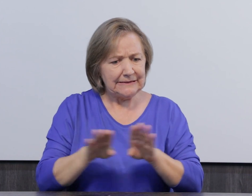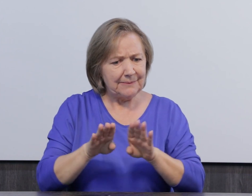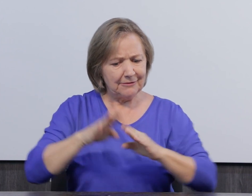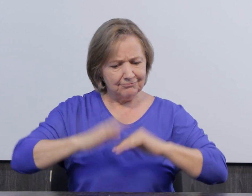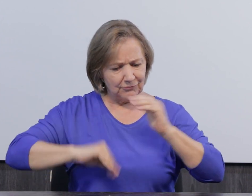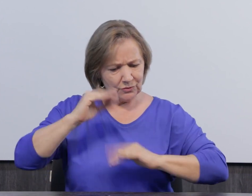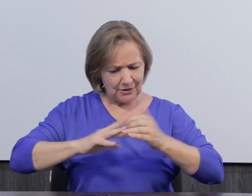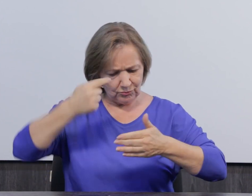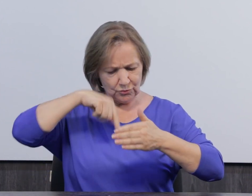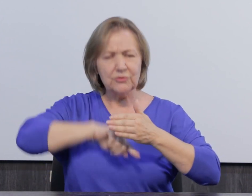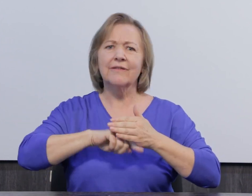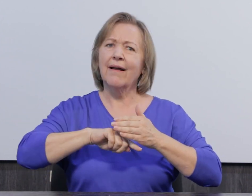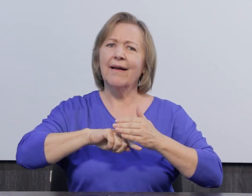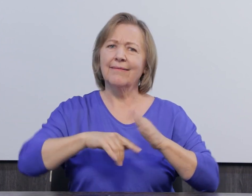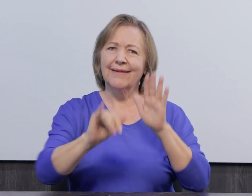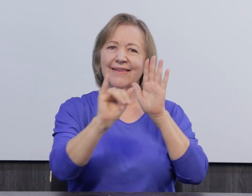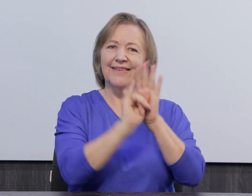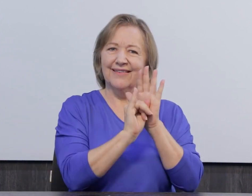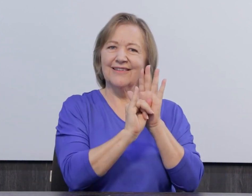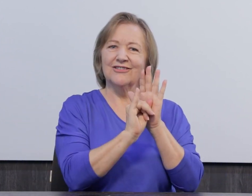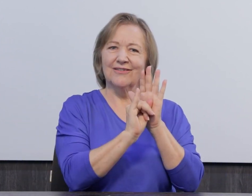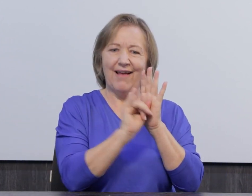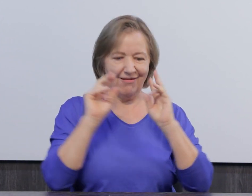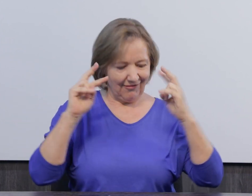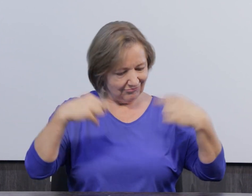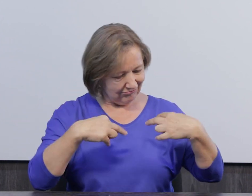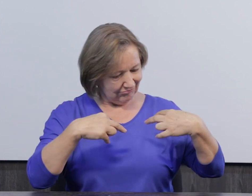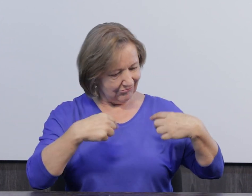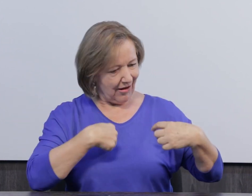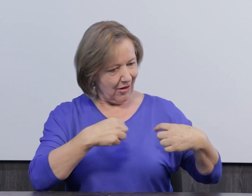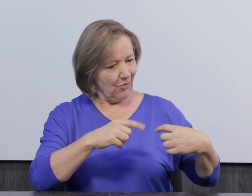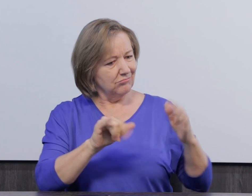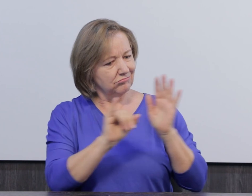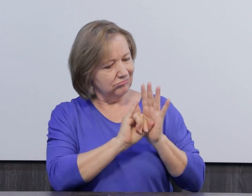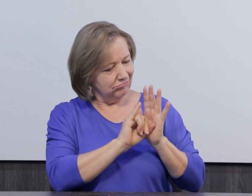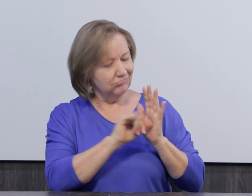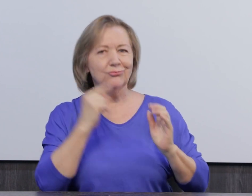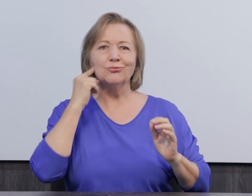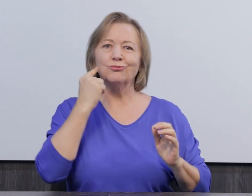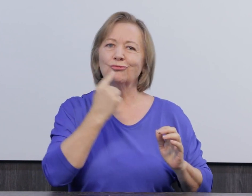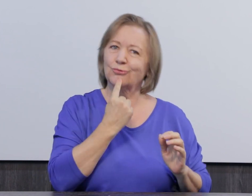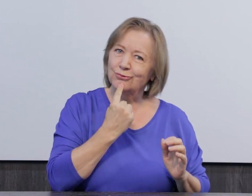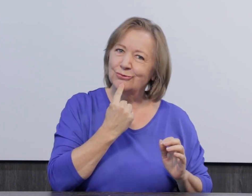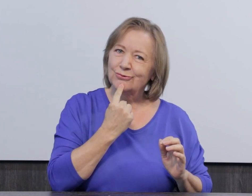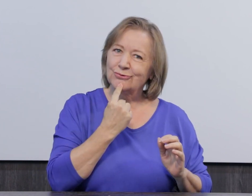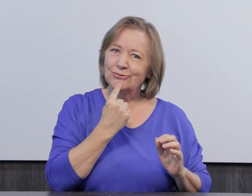Também iremos trabalhar questões subjetivas do sujeito surdo, como as identidades surdas. Eu, surda,